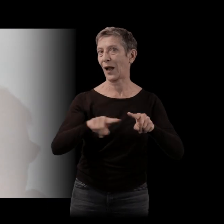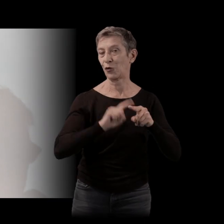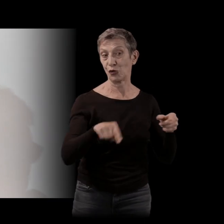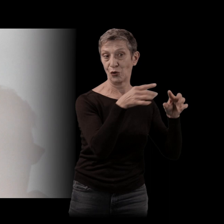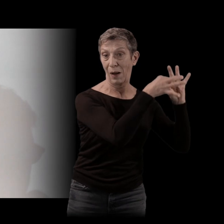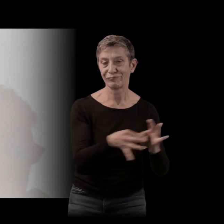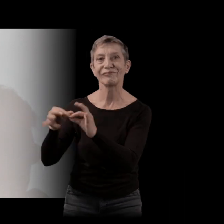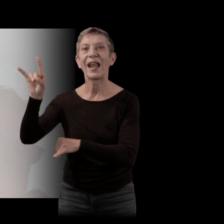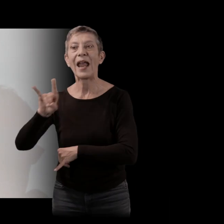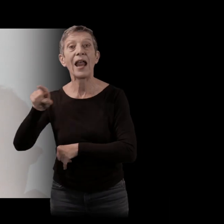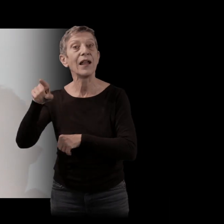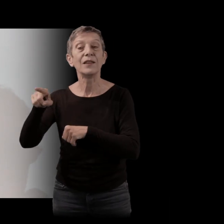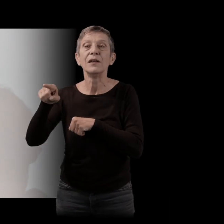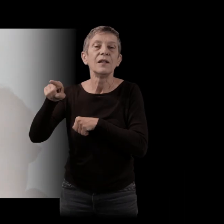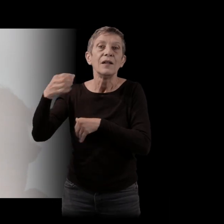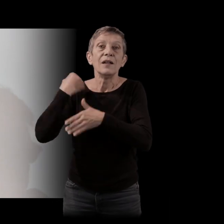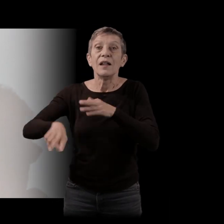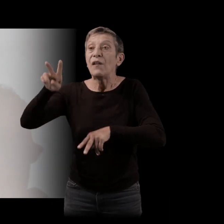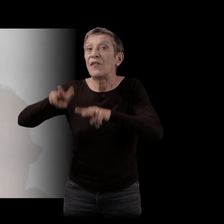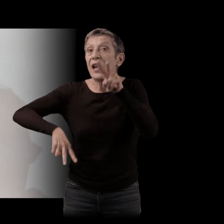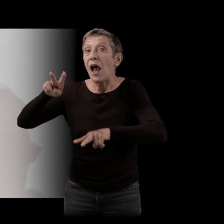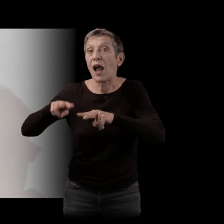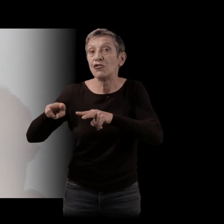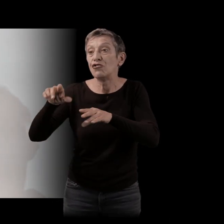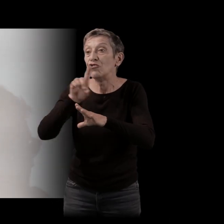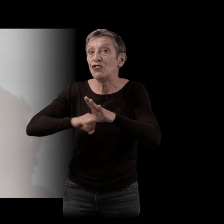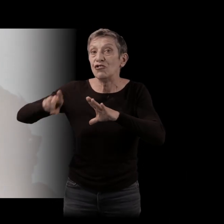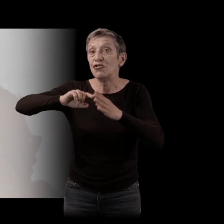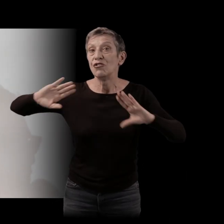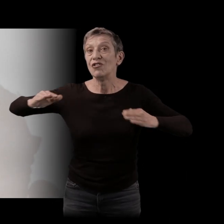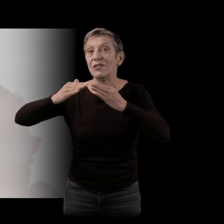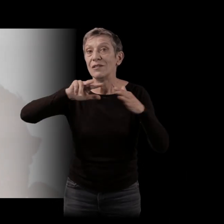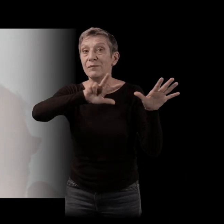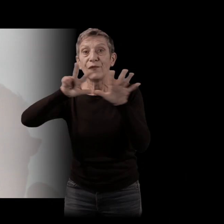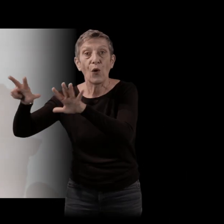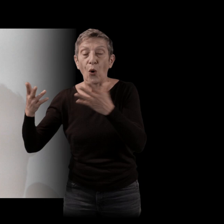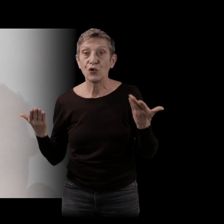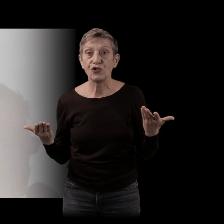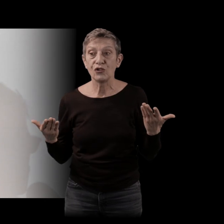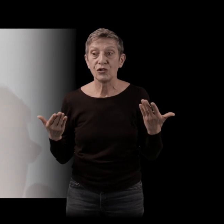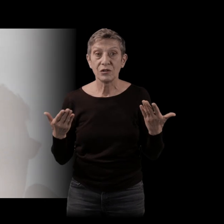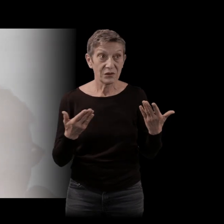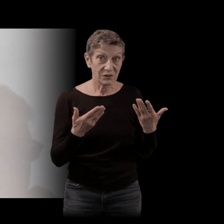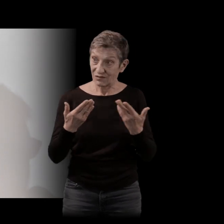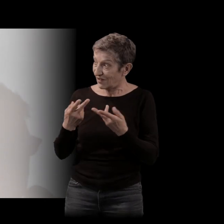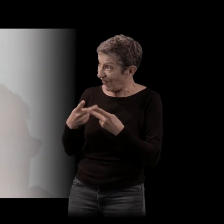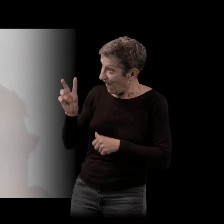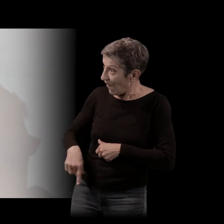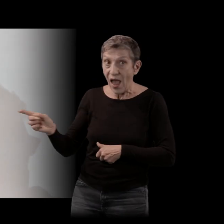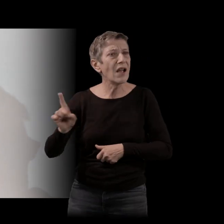dans un bled, corne et court, une petite ville des Vosges. Elle existe ou pas ? Oui et non. C'est-à qu'elle est fictive, mais elle ressemble